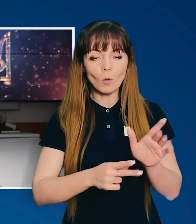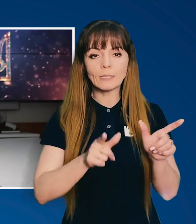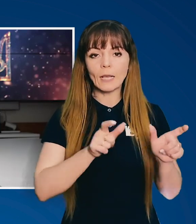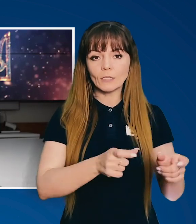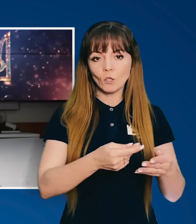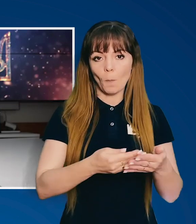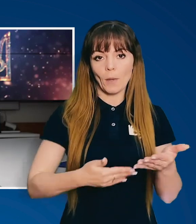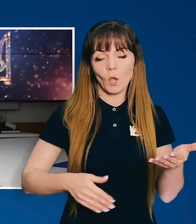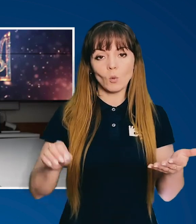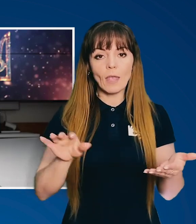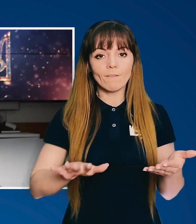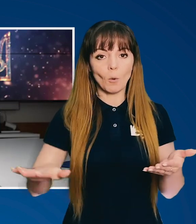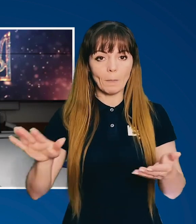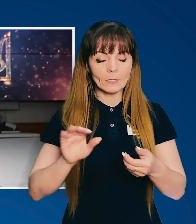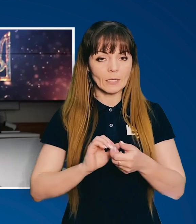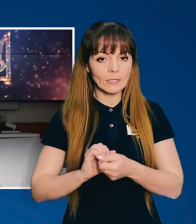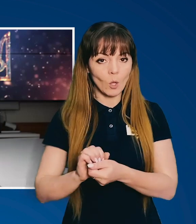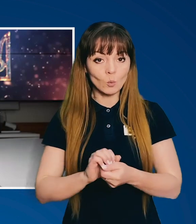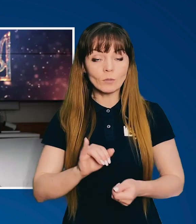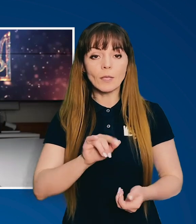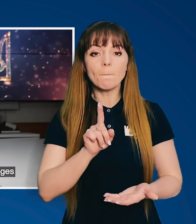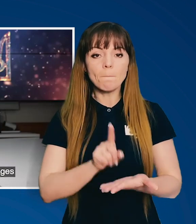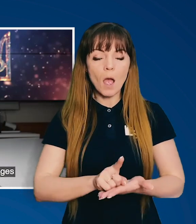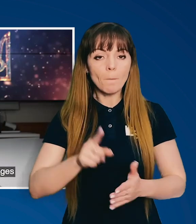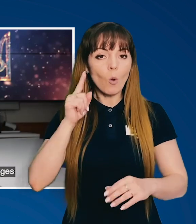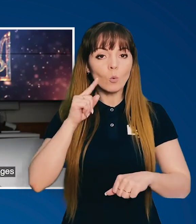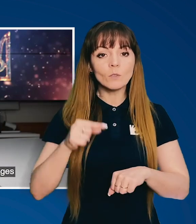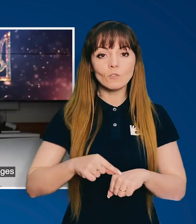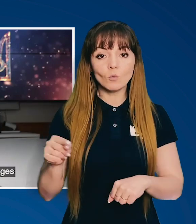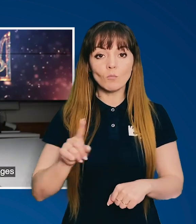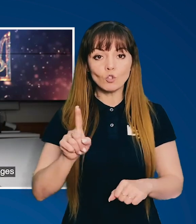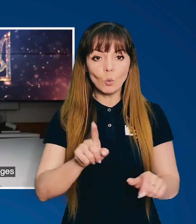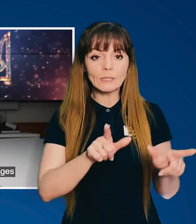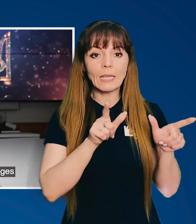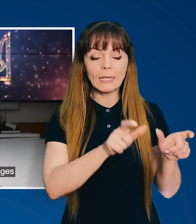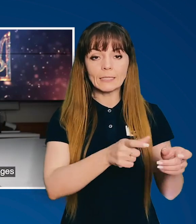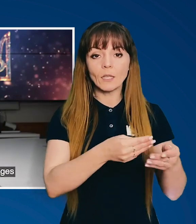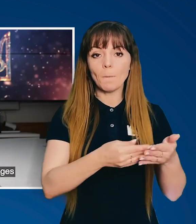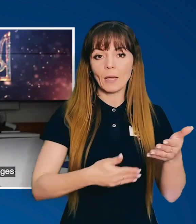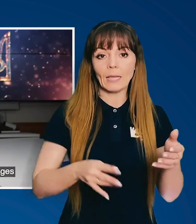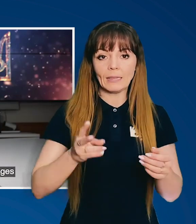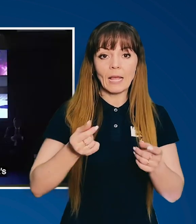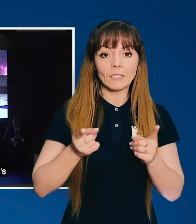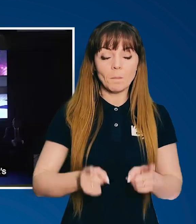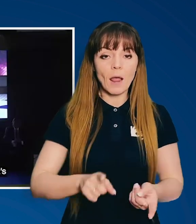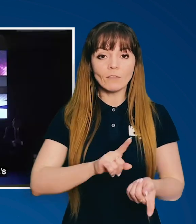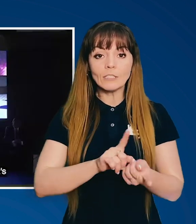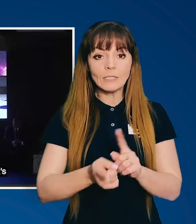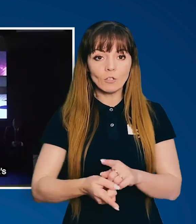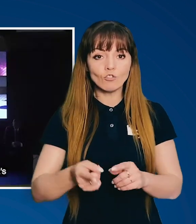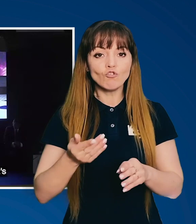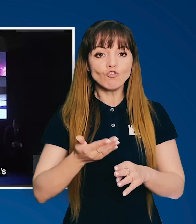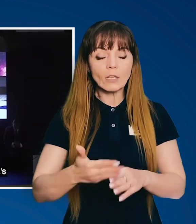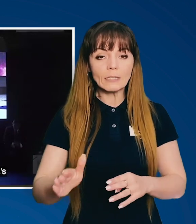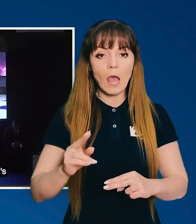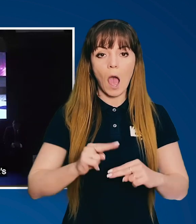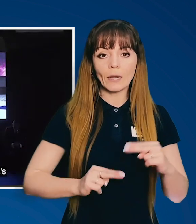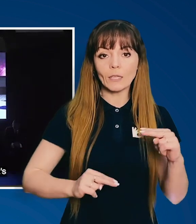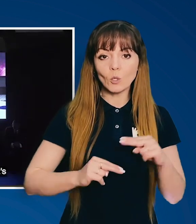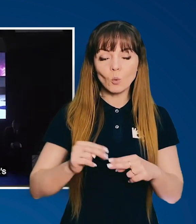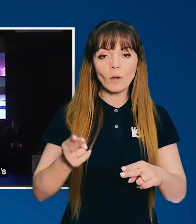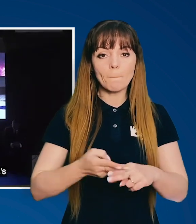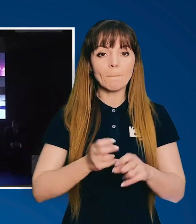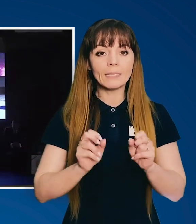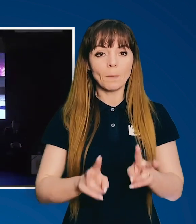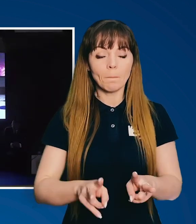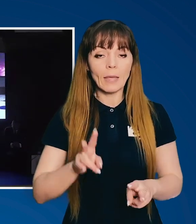сьомого санкційного пакету Європейського Союзу. І маємо усвідомлювати, що санкційний пакет насправді стали частиною